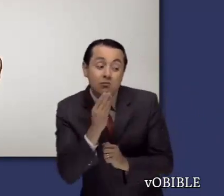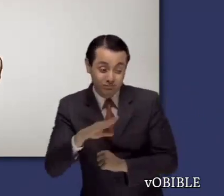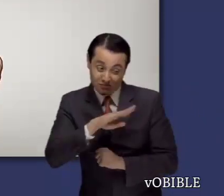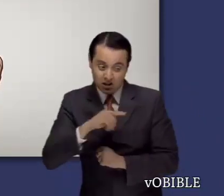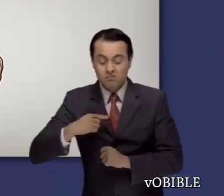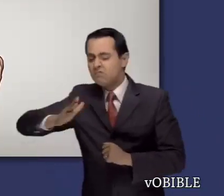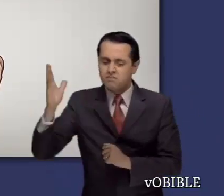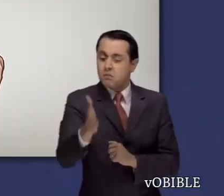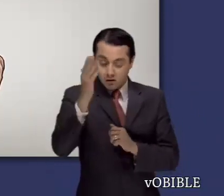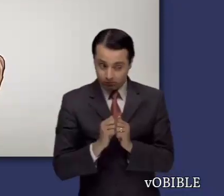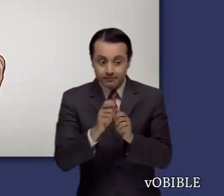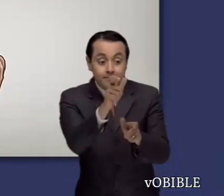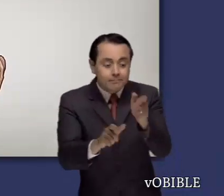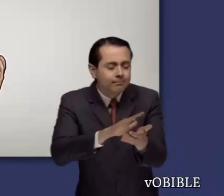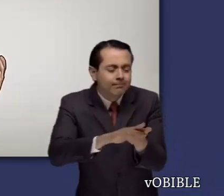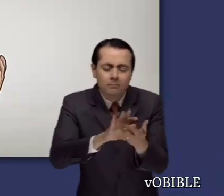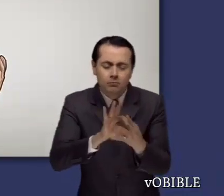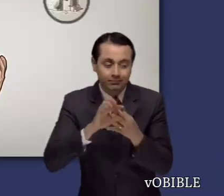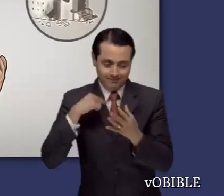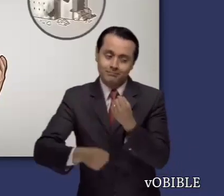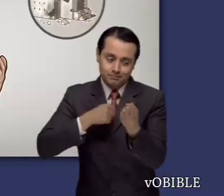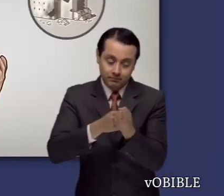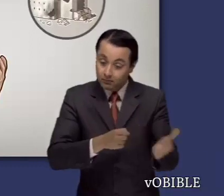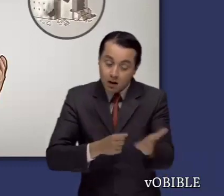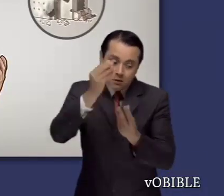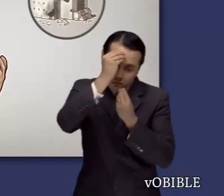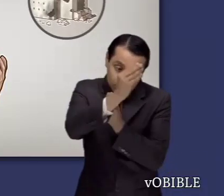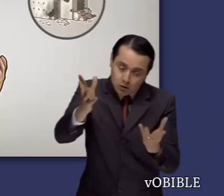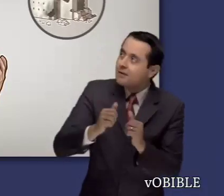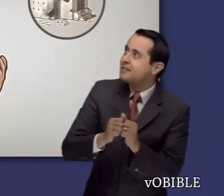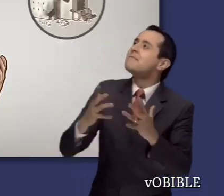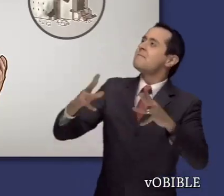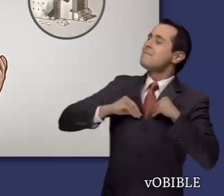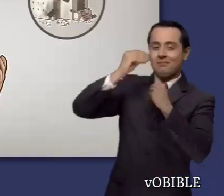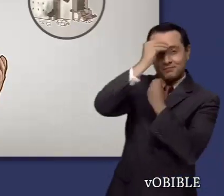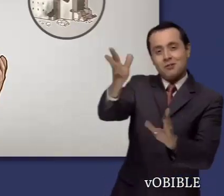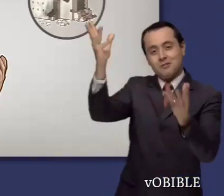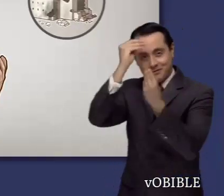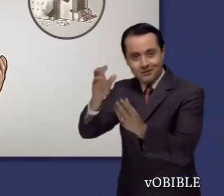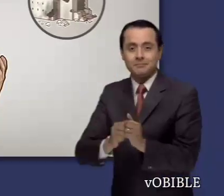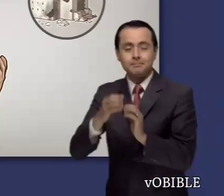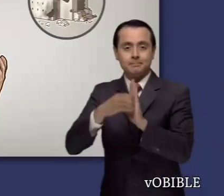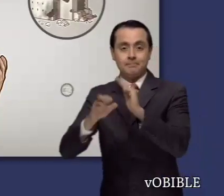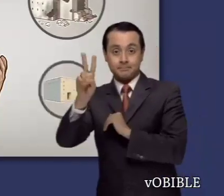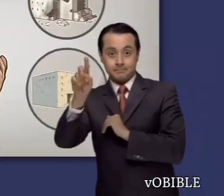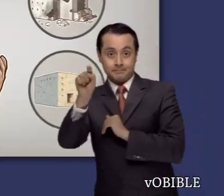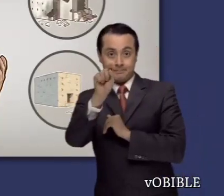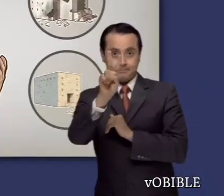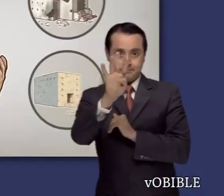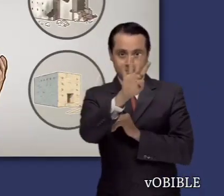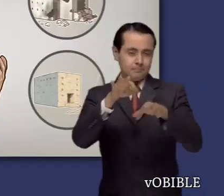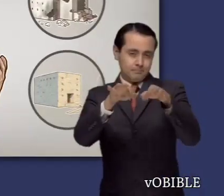En el primer capítulo, Jehová nombra profeta a Jeremías para dar un mensaje de condena y un mensaje de